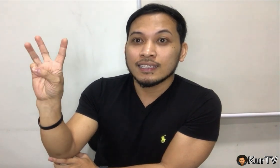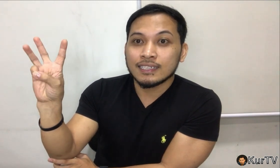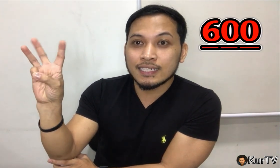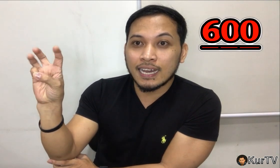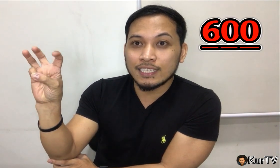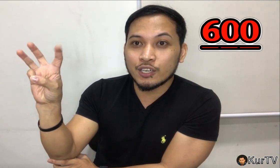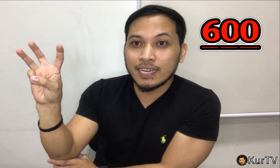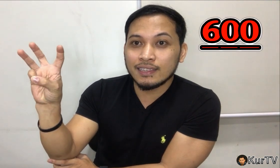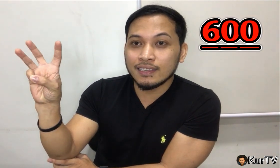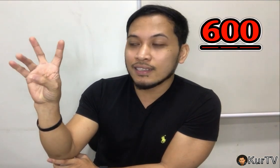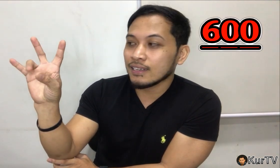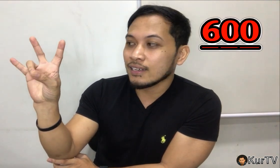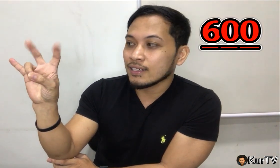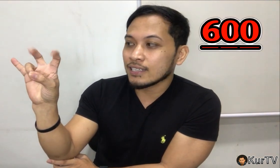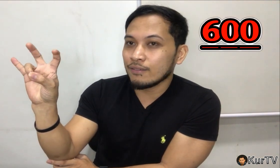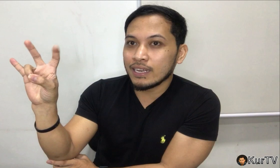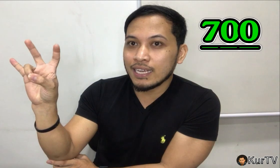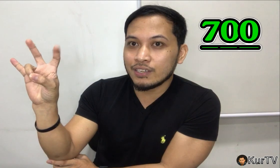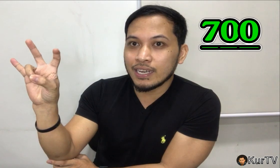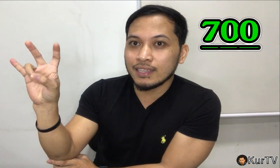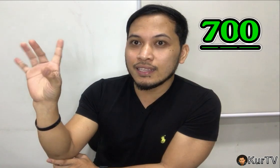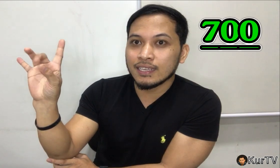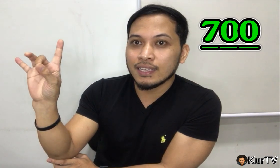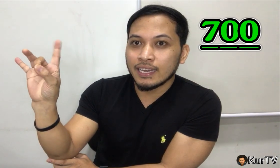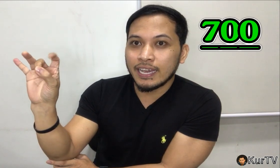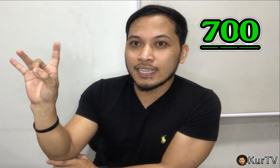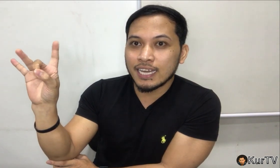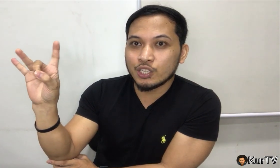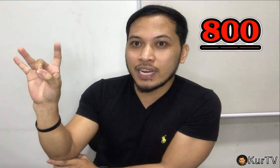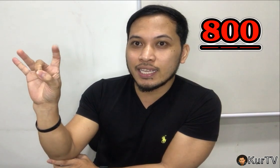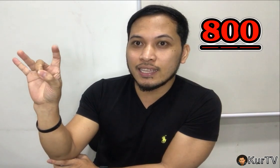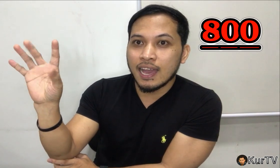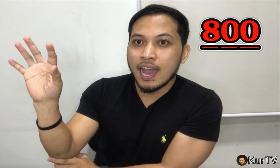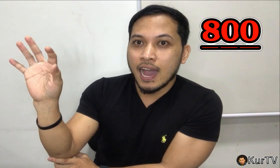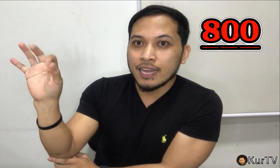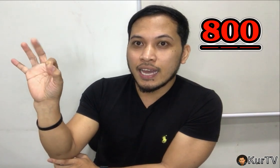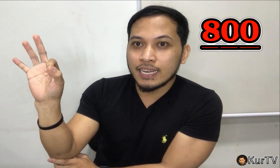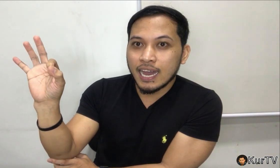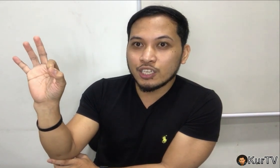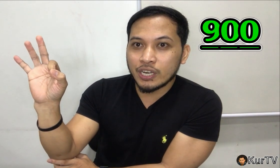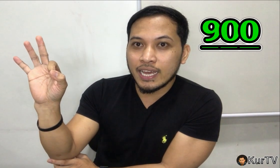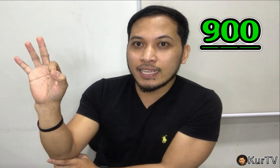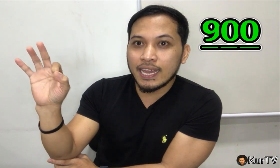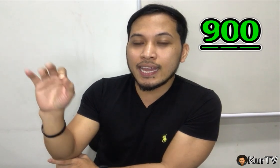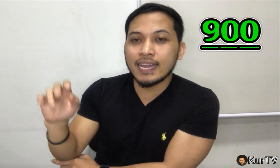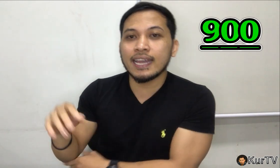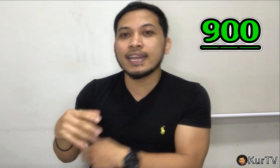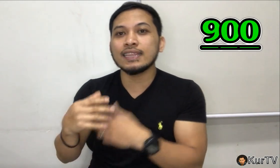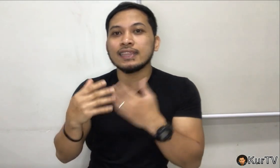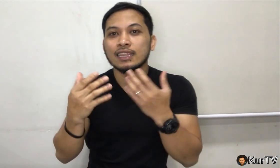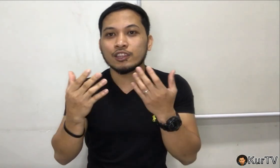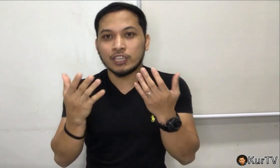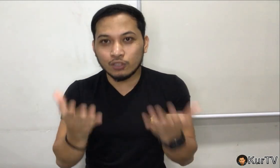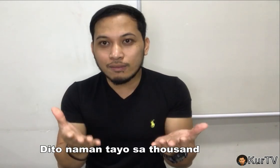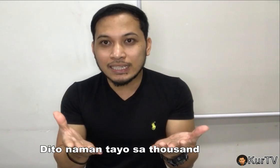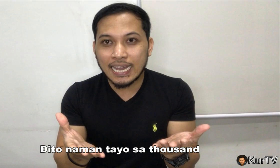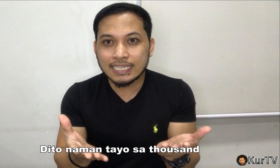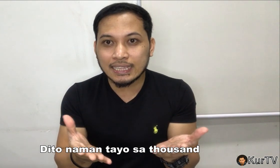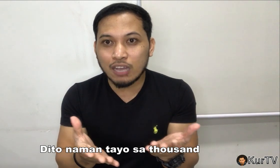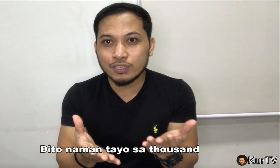600, 700, 800, 900, and dito naman tayo sa 1